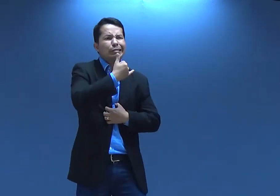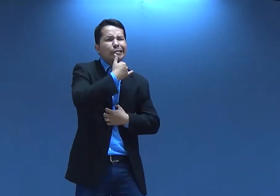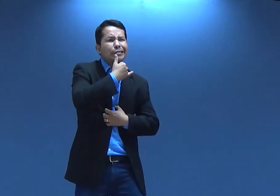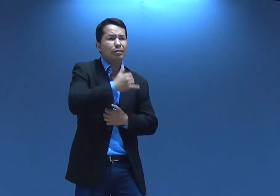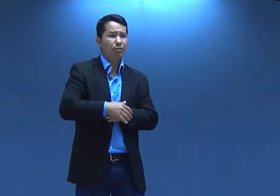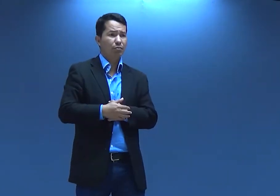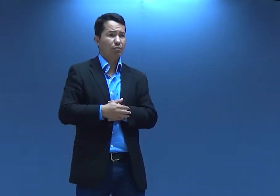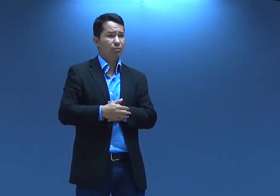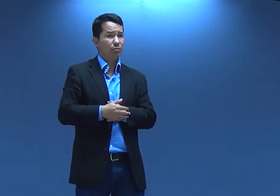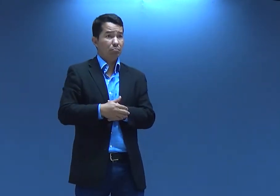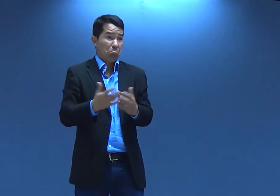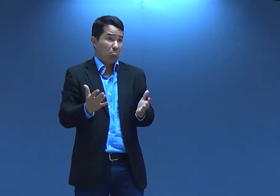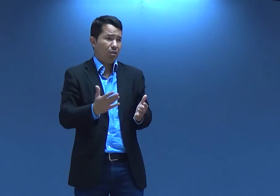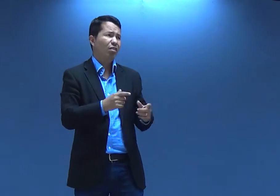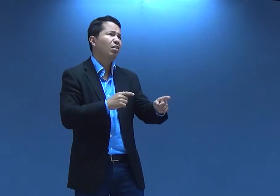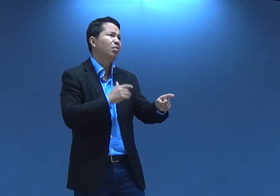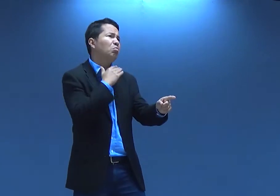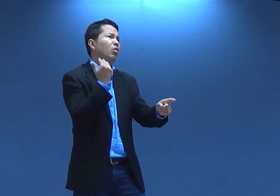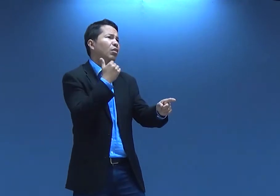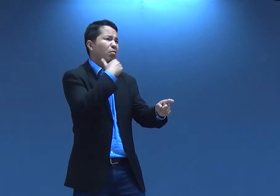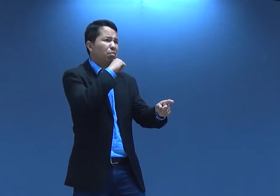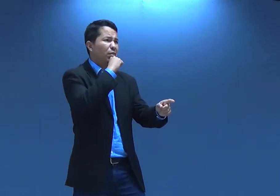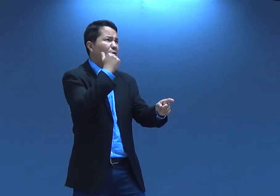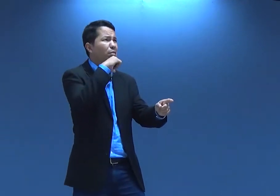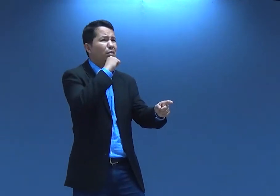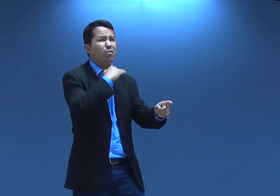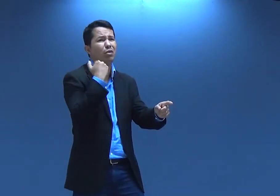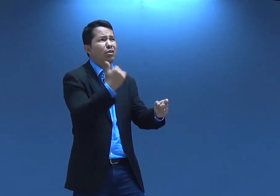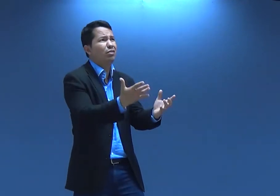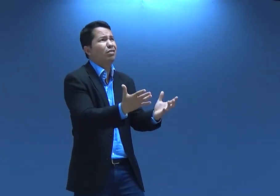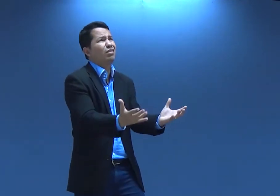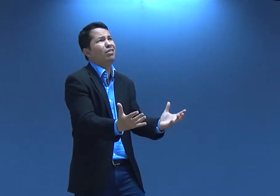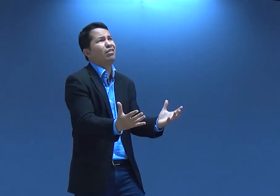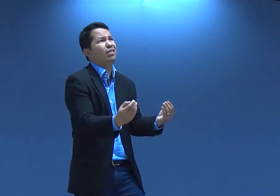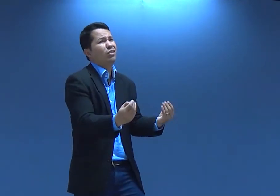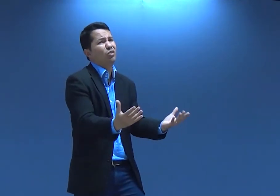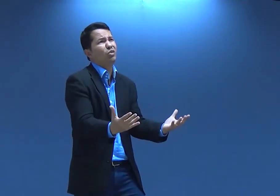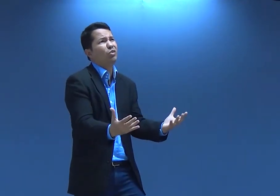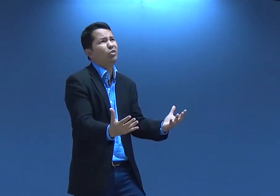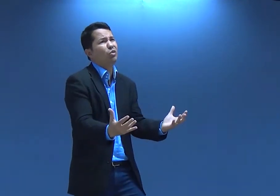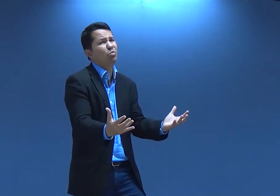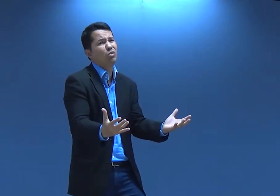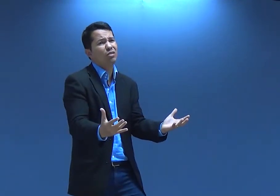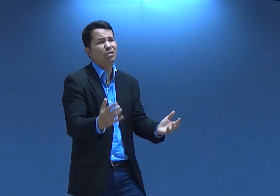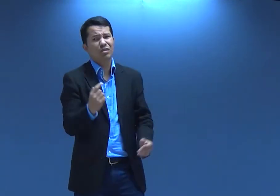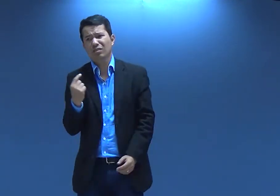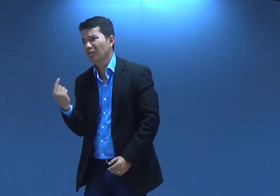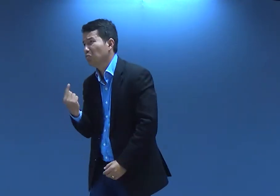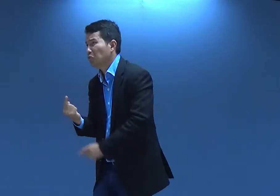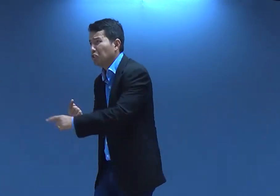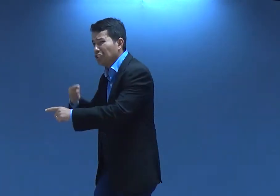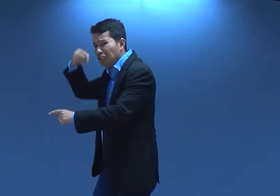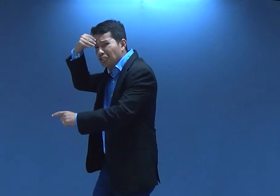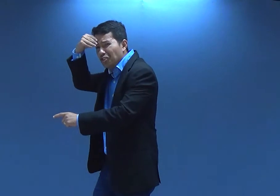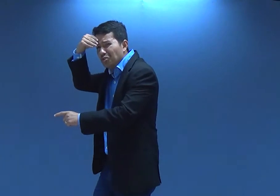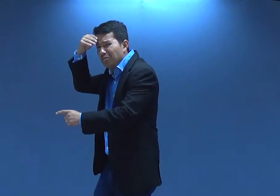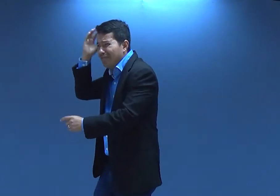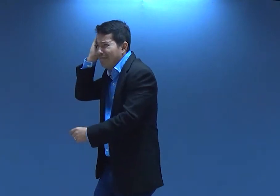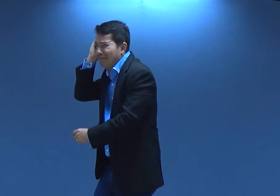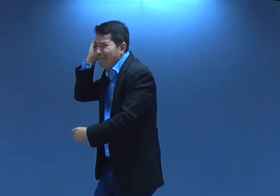Maria se sentisse triste por dentro. gente não sabe. Ai, meu pai, minha mãe morreram. E agora? Como vai ser? Eu estou sozinha.